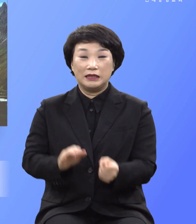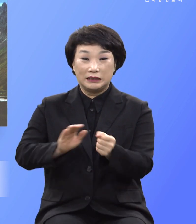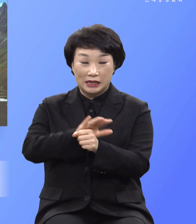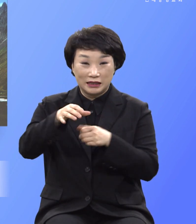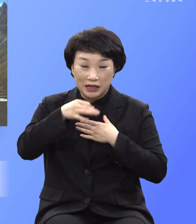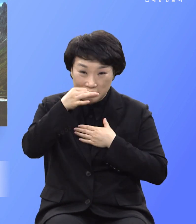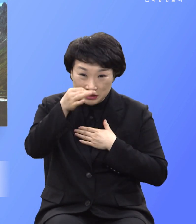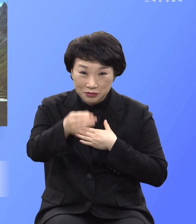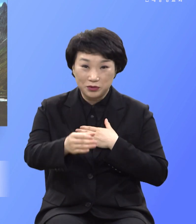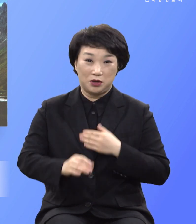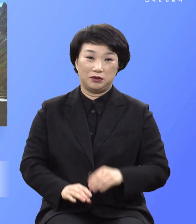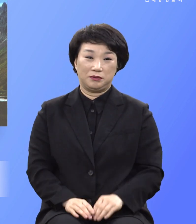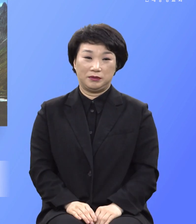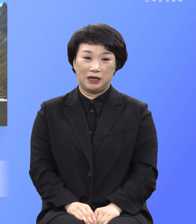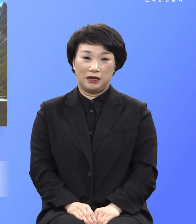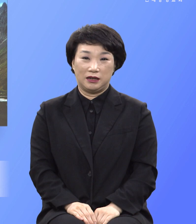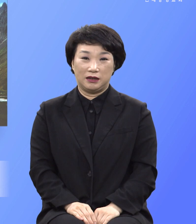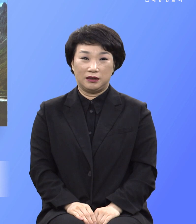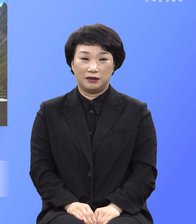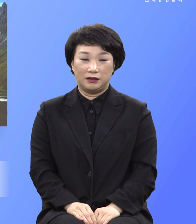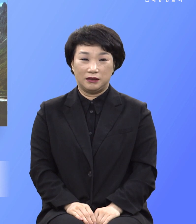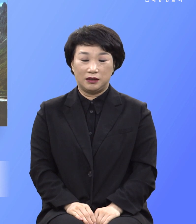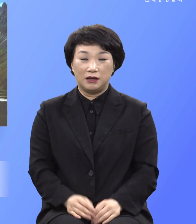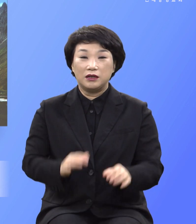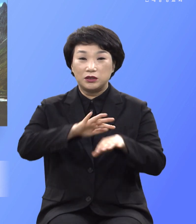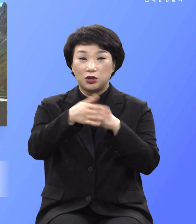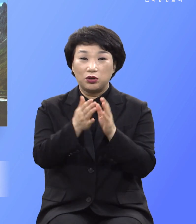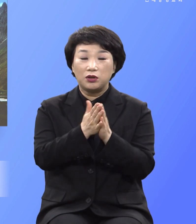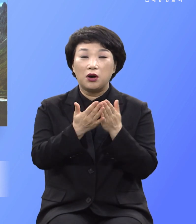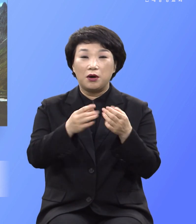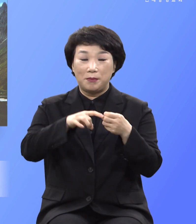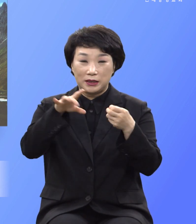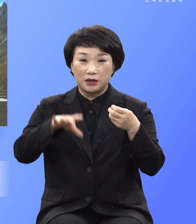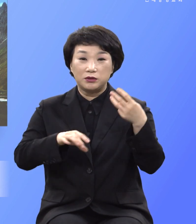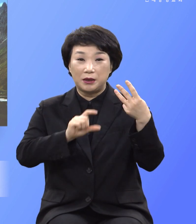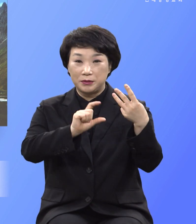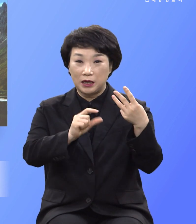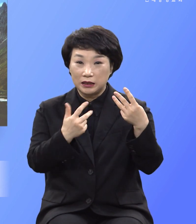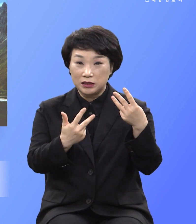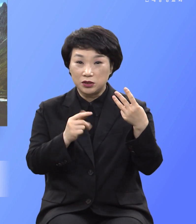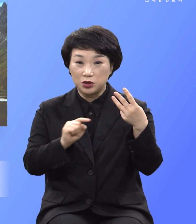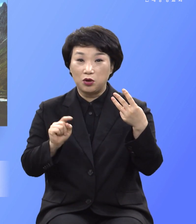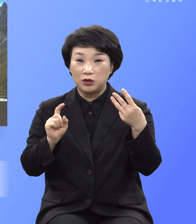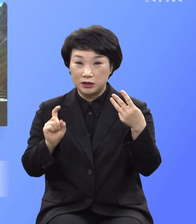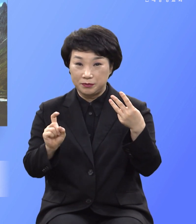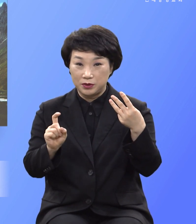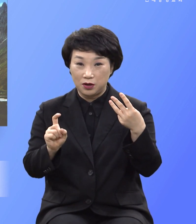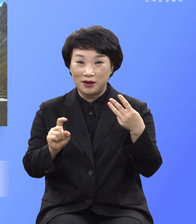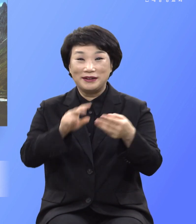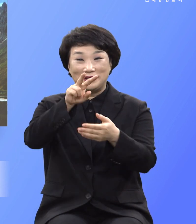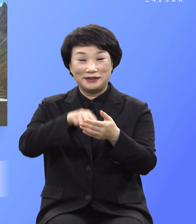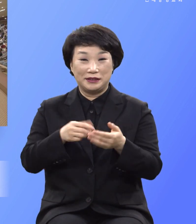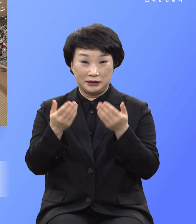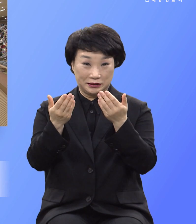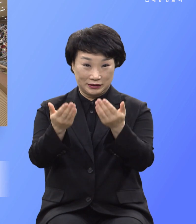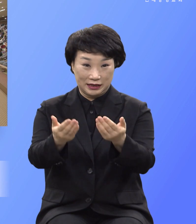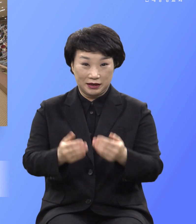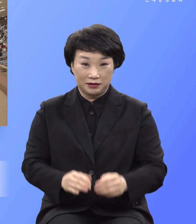목소리 마태부금 3장 7절 10절에 읽어보세요 요한이